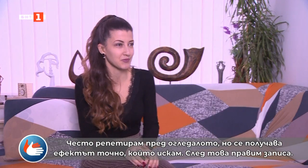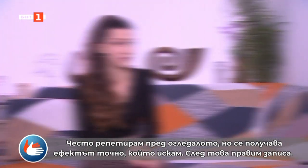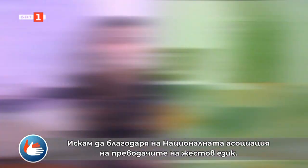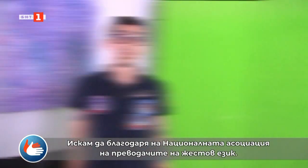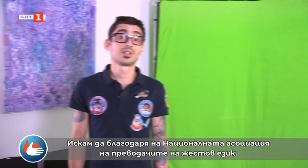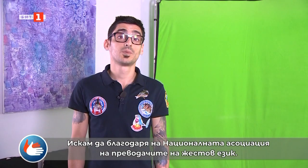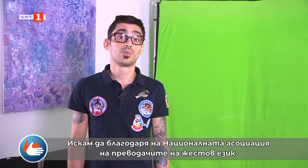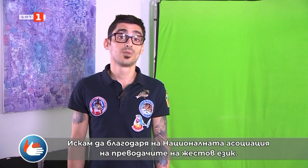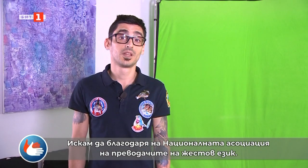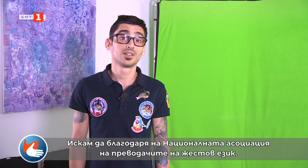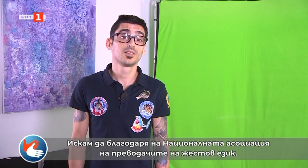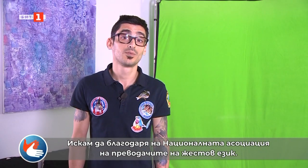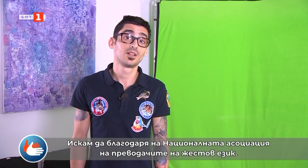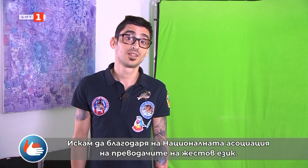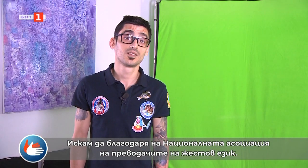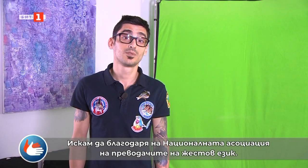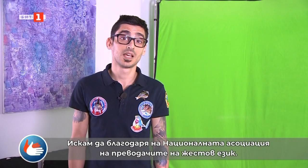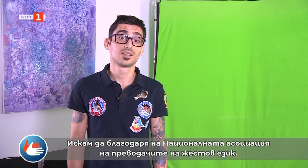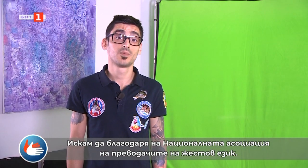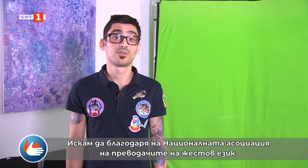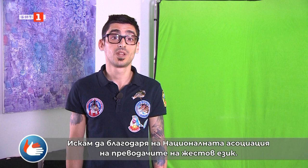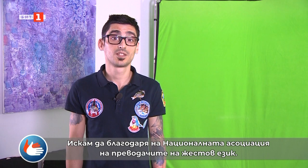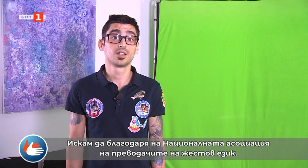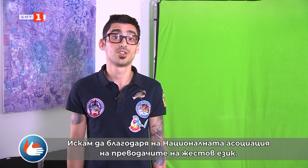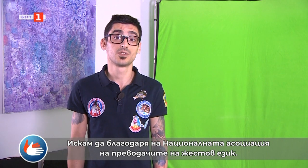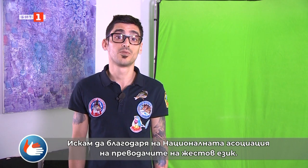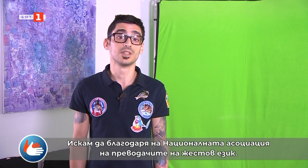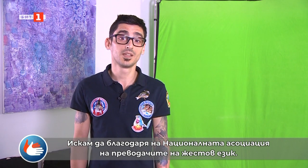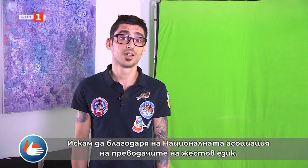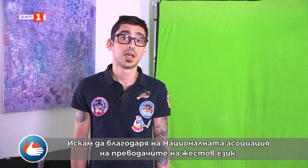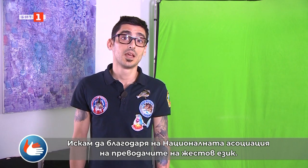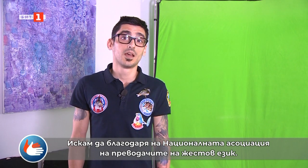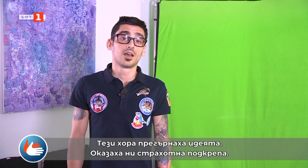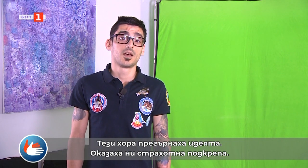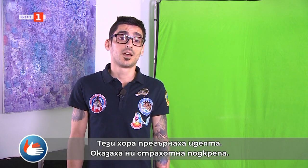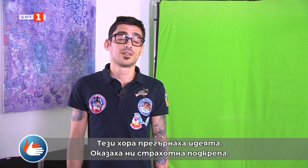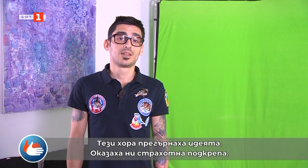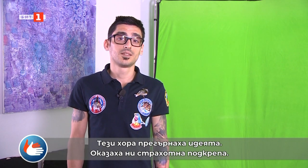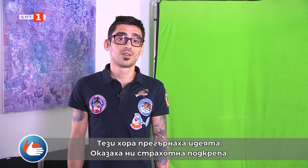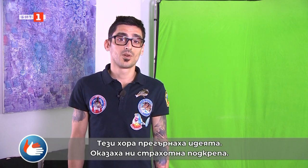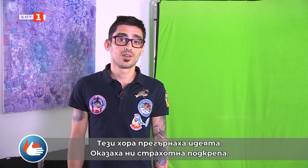Искам да благодаря на Националната асоциация на преводачите на жестов език. Тези хора